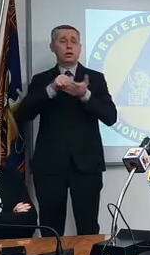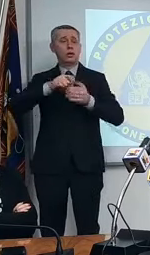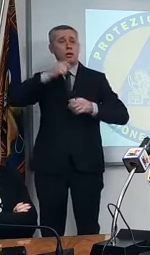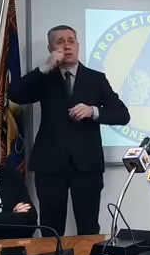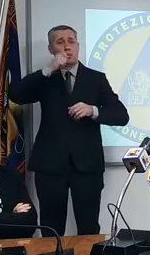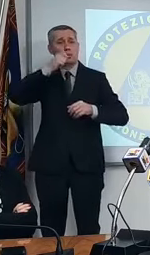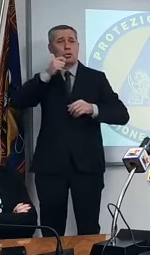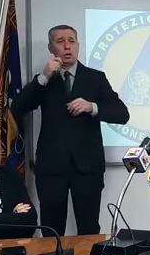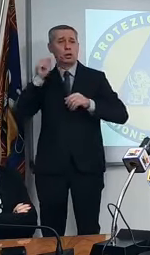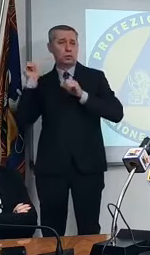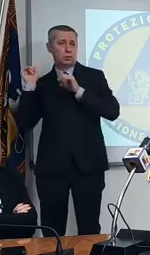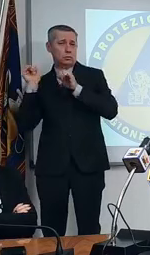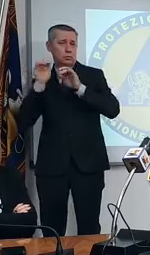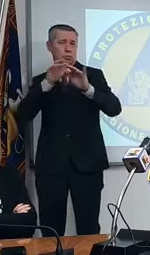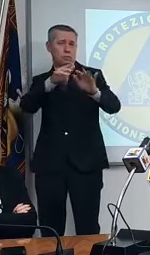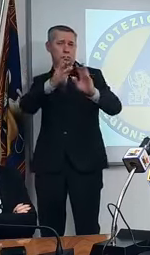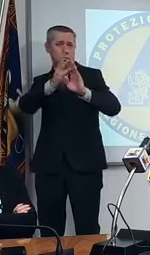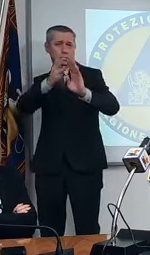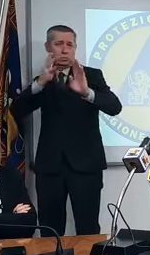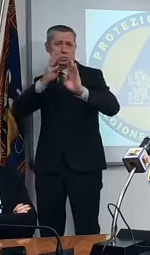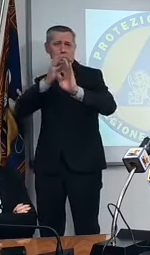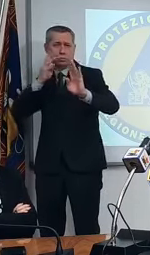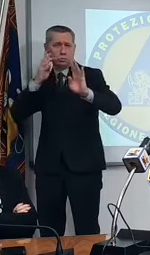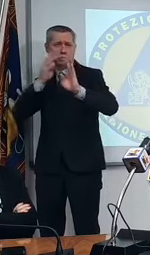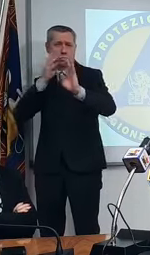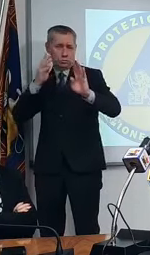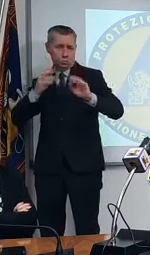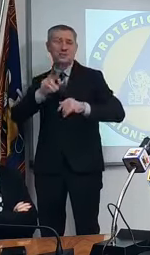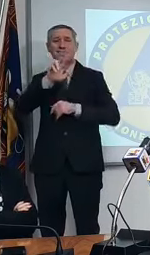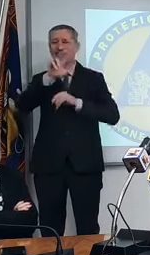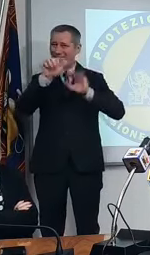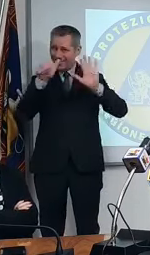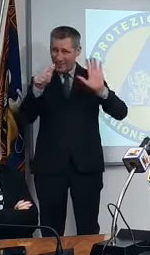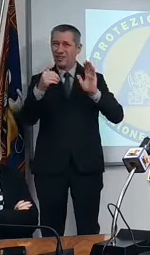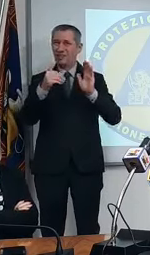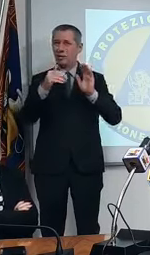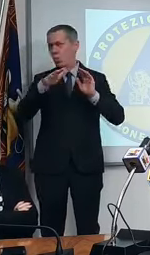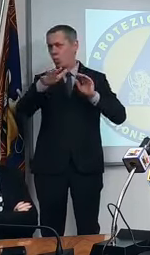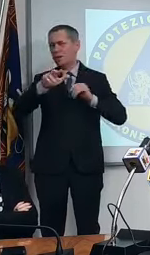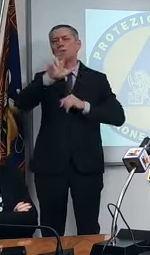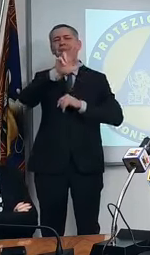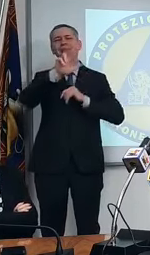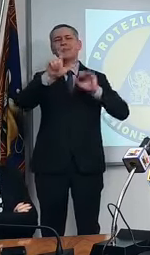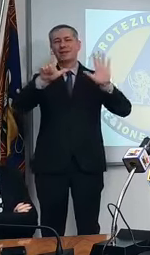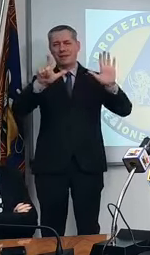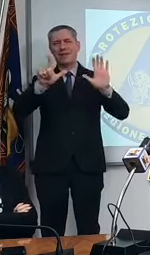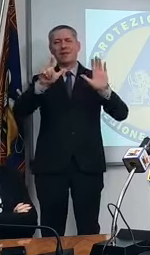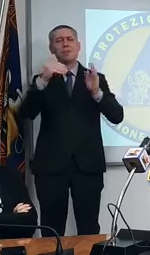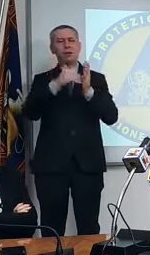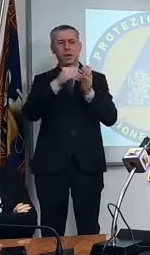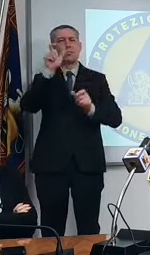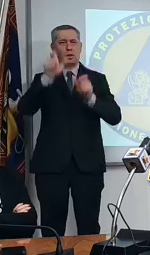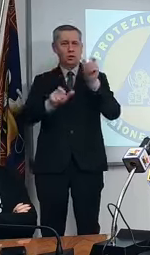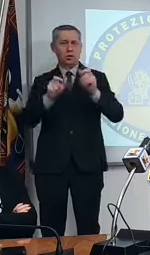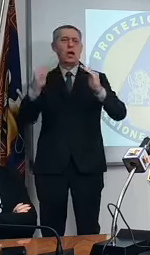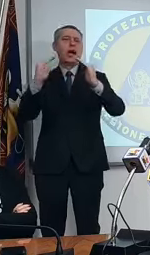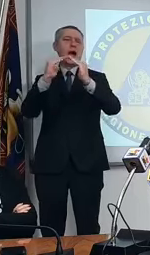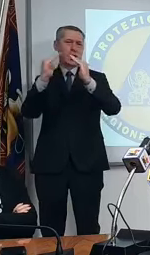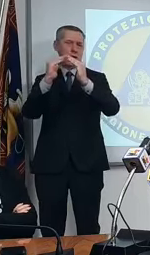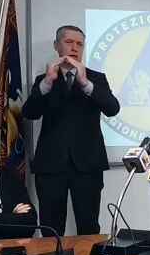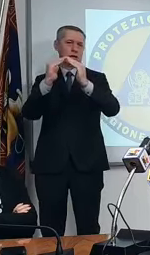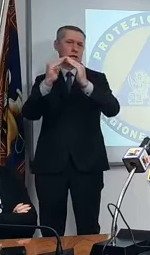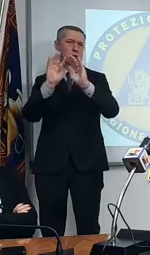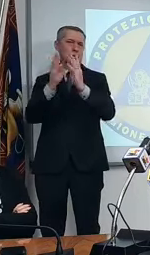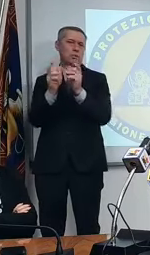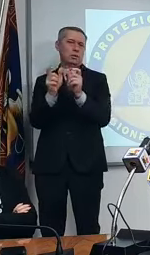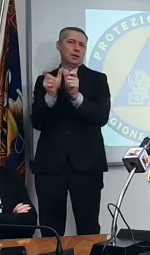tampone e troviamo positive, abbiamo 36.000, quasi 37.000 persone isolate in casa, vuol dire che il virus c'è. Quindi